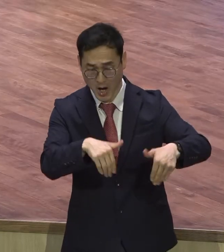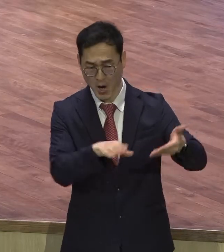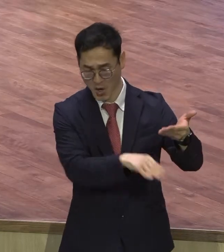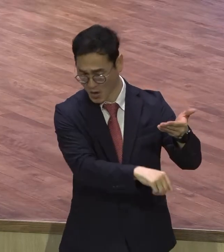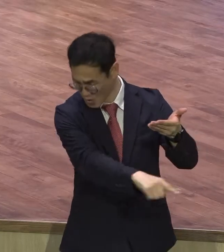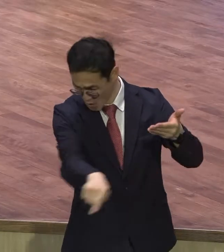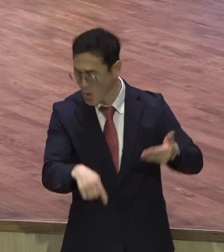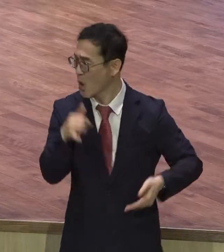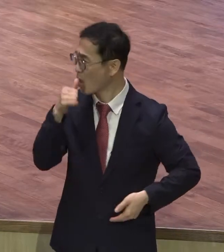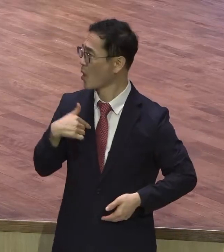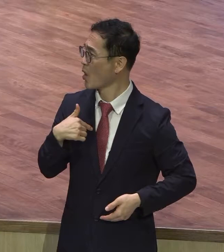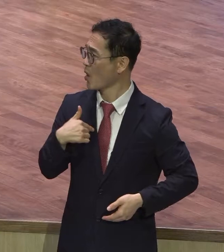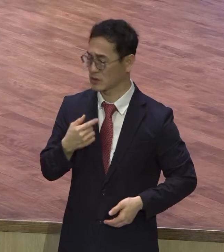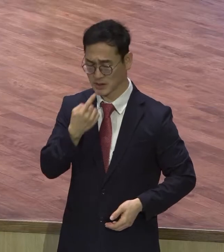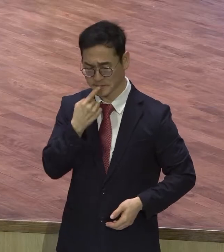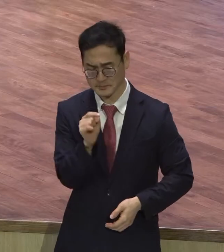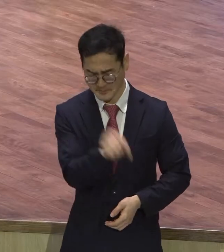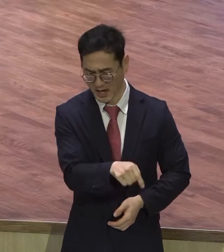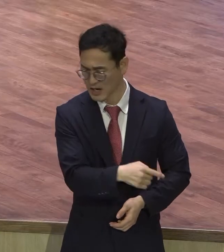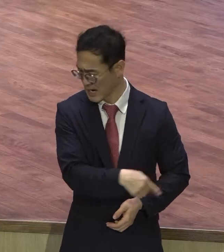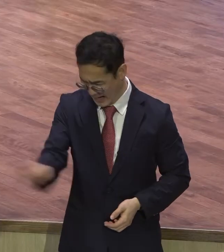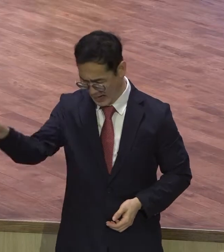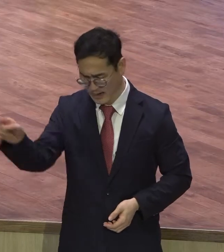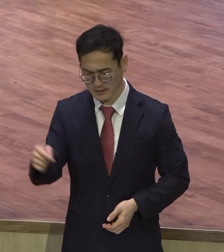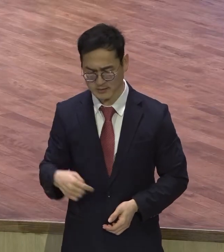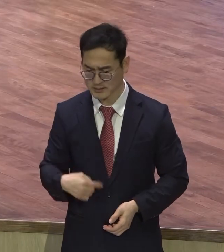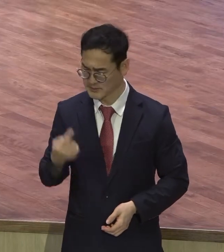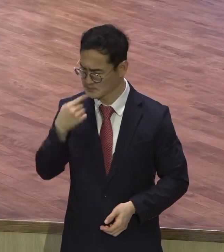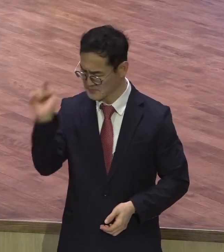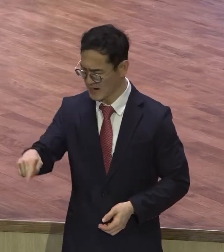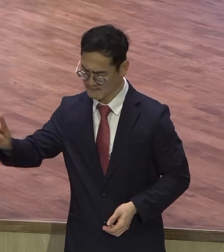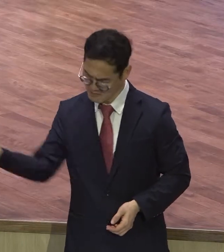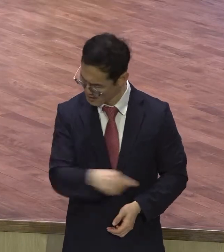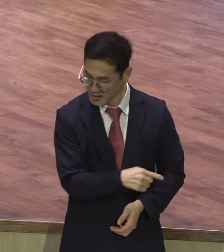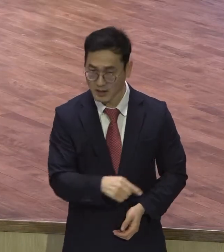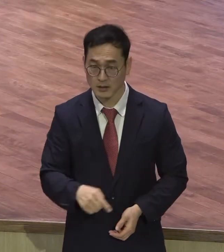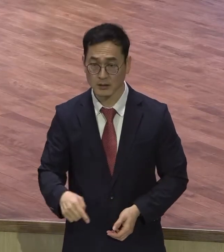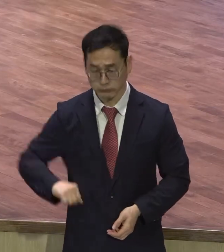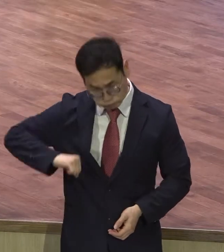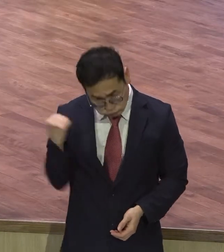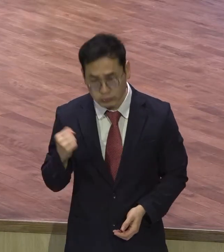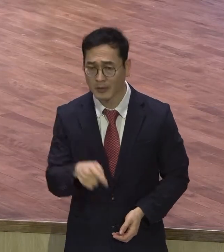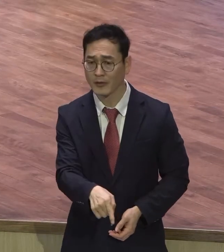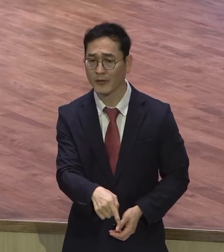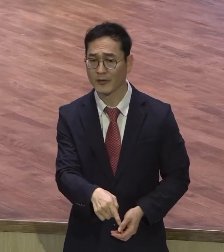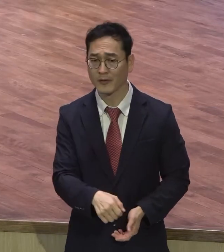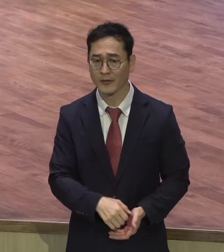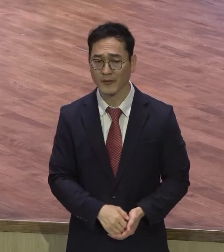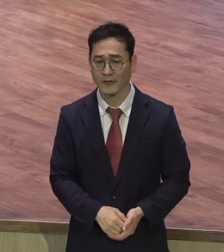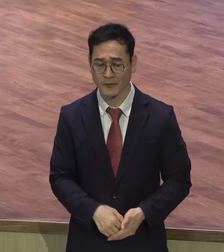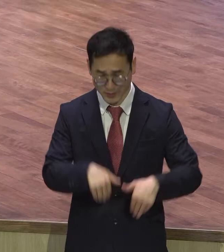있으니 이대로 가라 하면 가고 저대로 오라면 오고 내 종들어 이것을 하라면 하나이다.